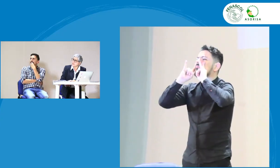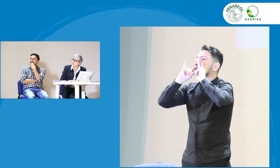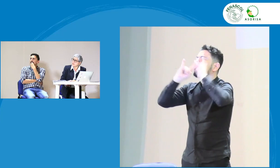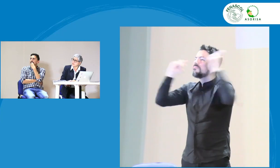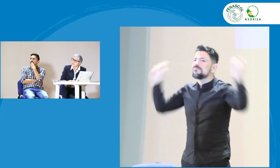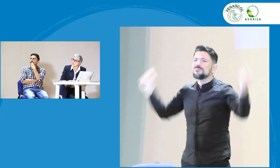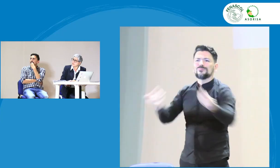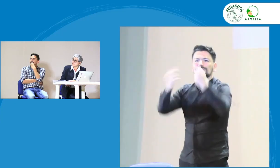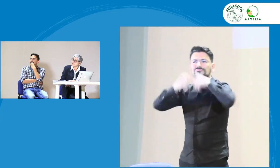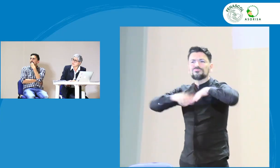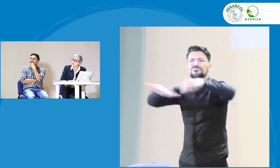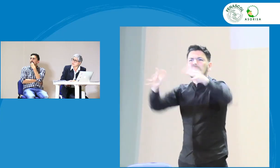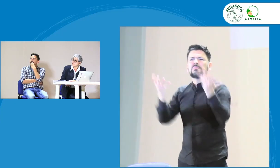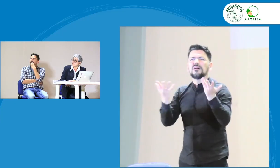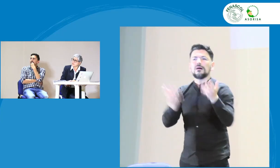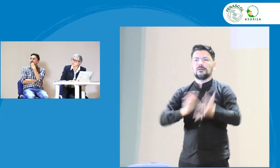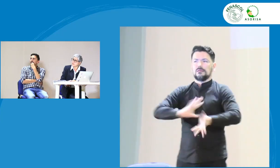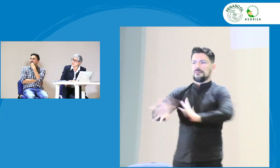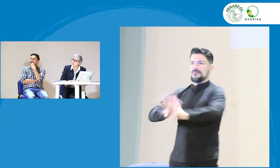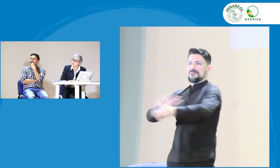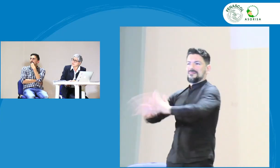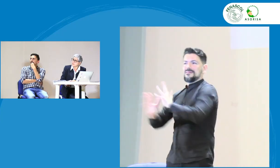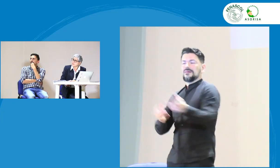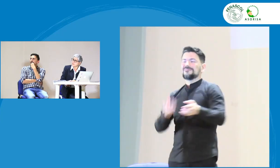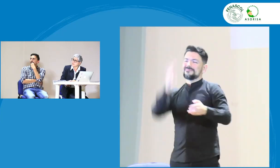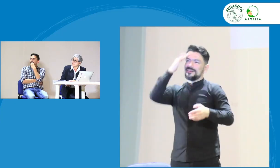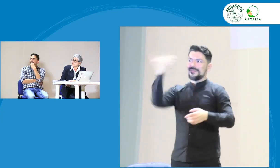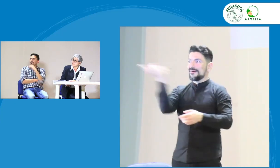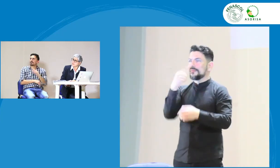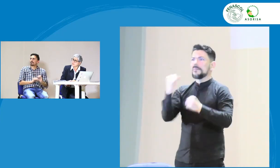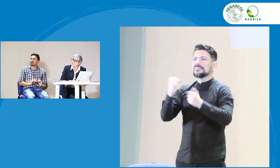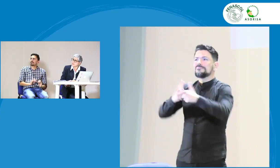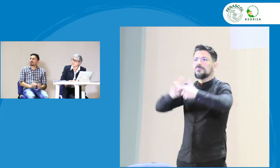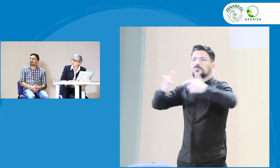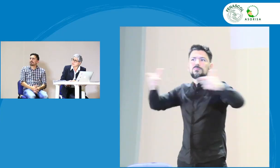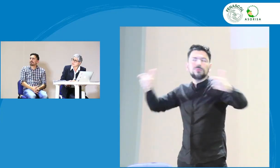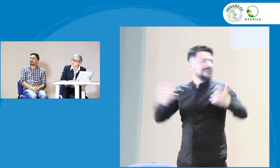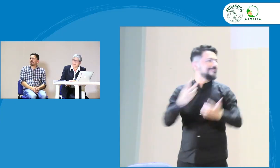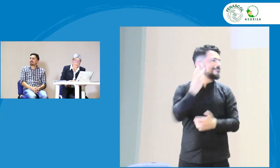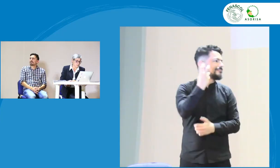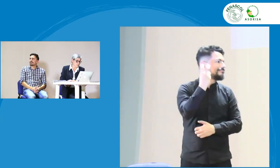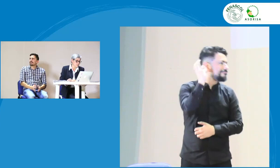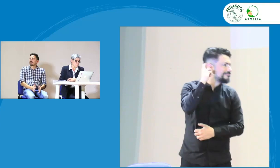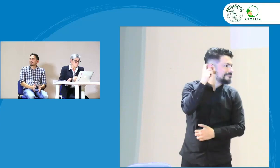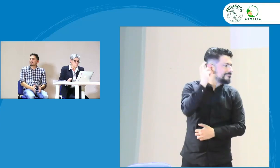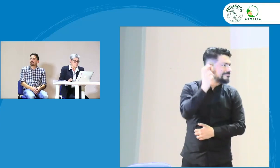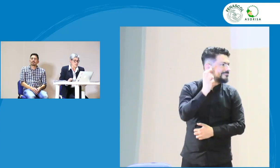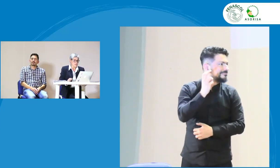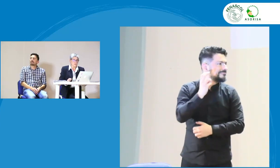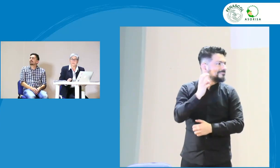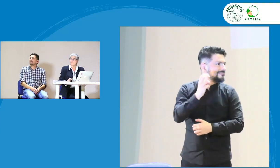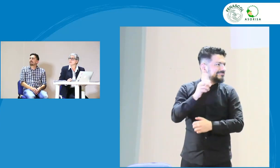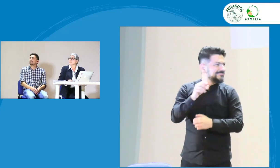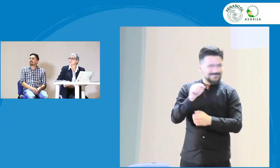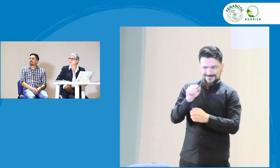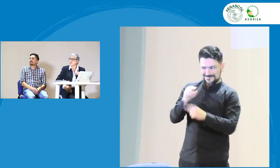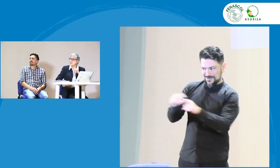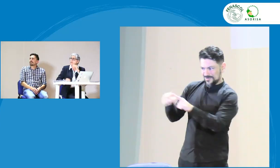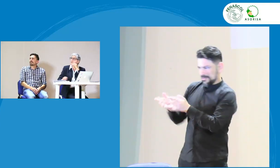y los podamos guardar, tener presentes en la adquisición, en el tercero es adquisición.